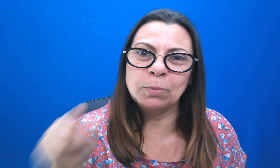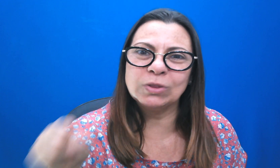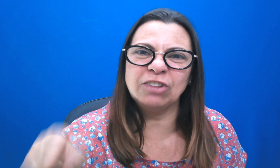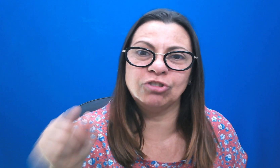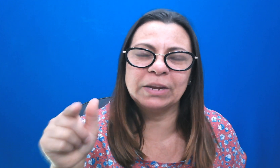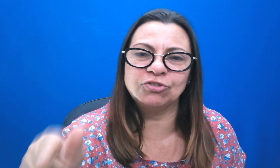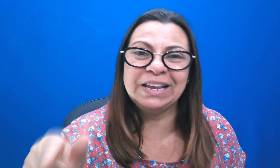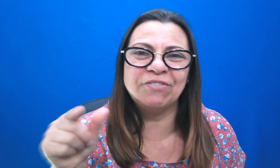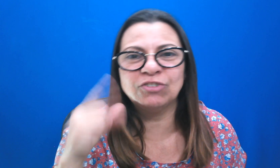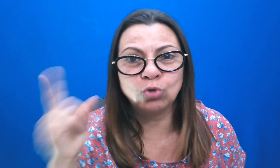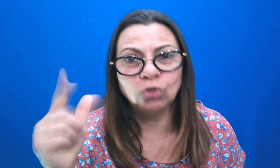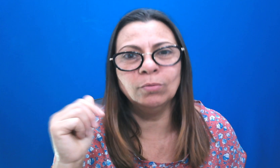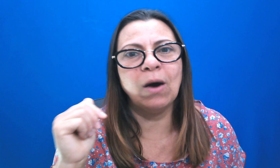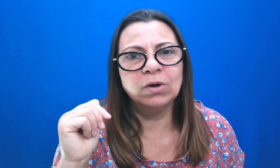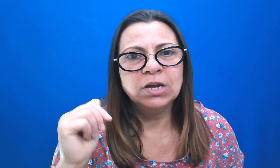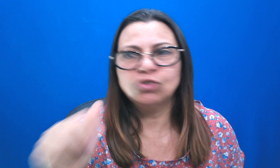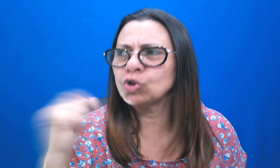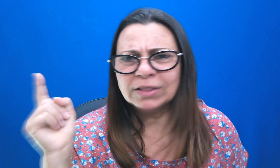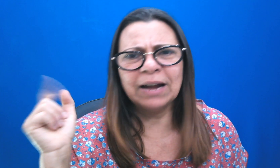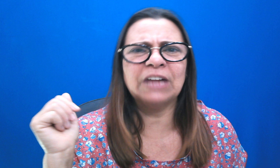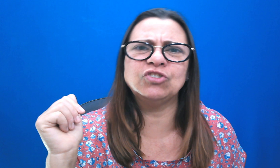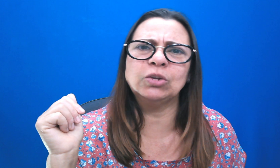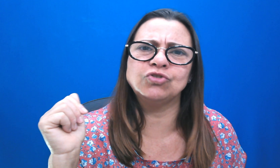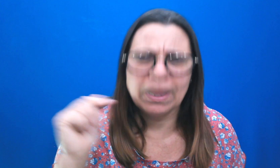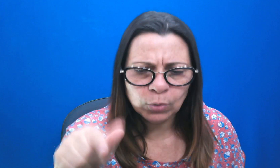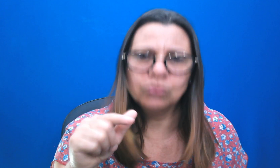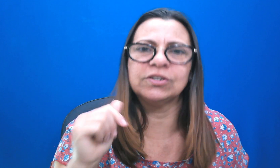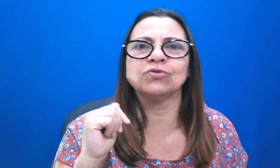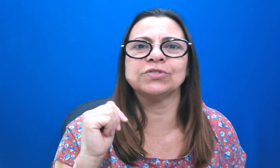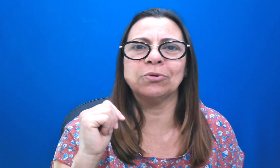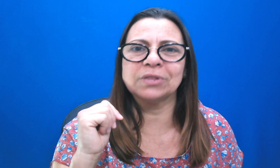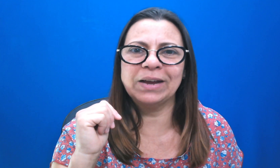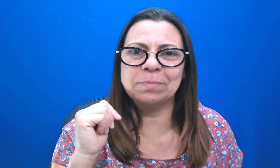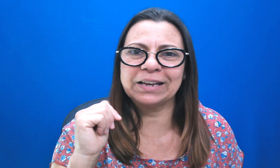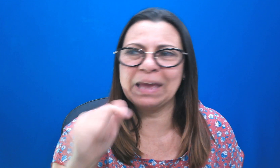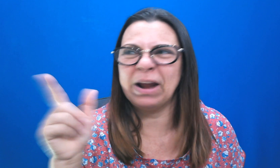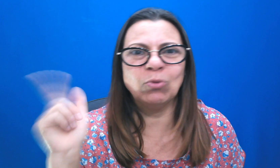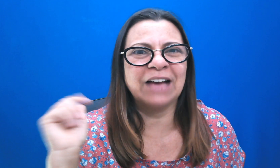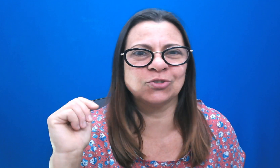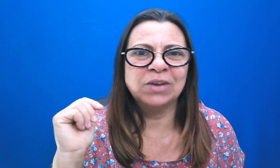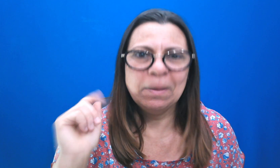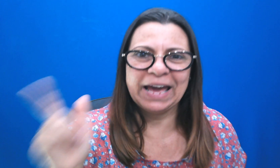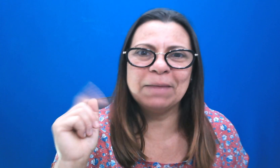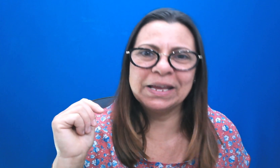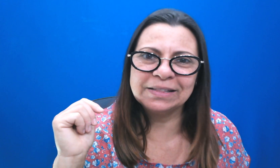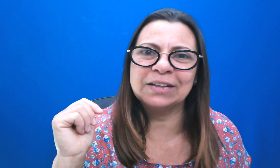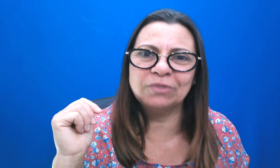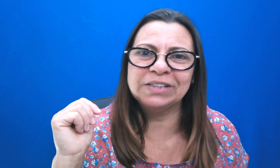proteger, pra te livrar de todo o mal. De toda a armadilha do diabo, os anjos do Senhor estão aí pra quebrar o laço. Pra repreender na tua vida